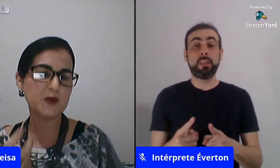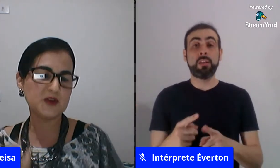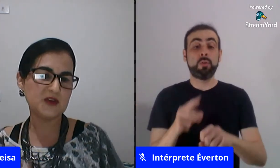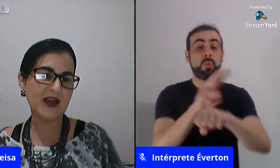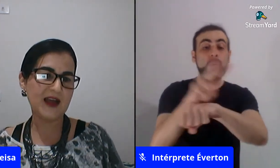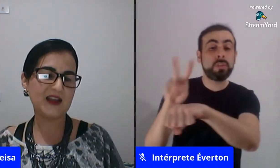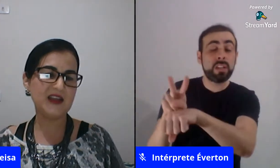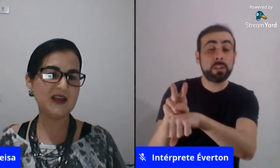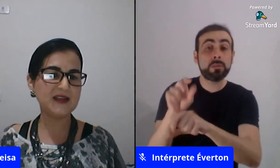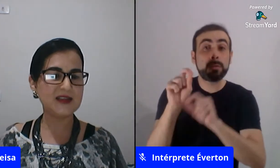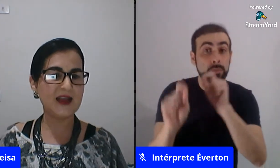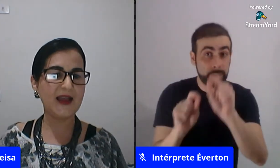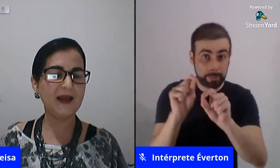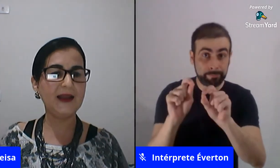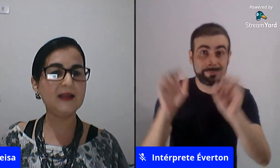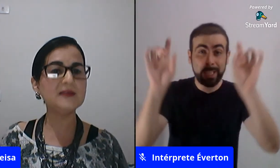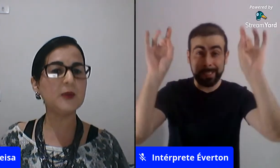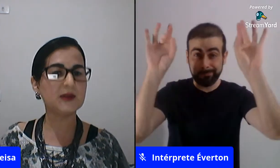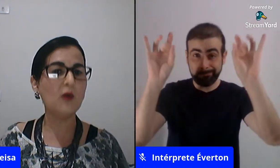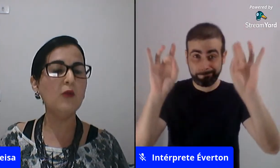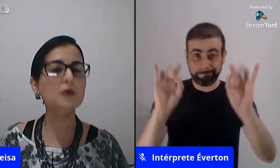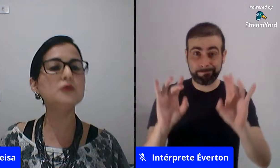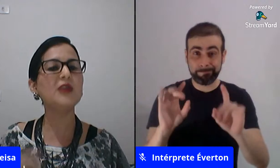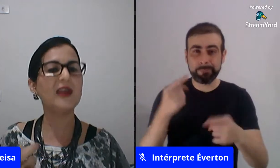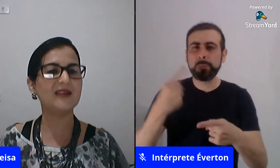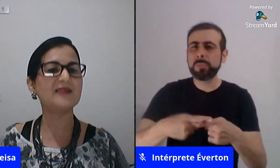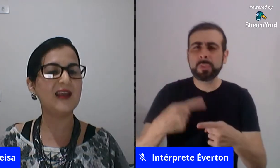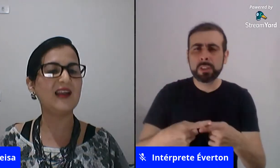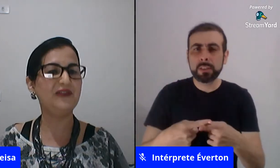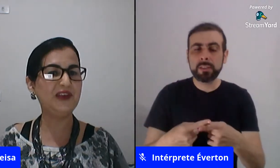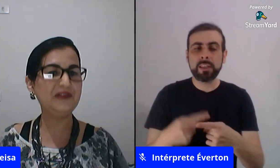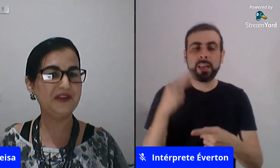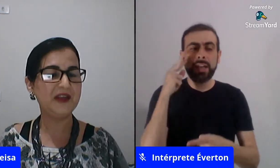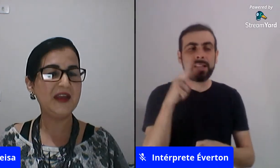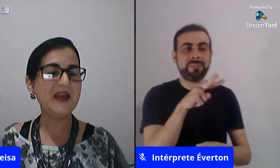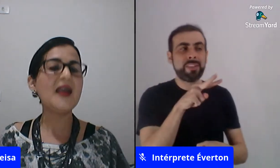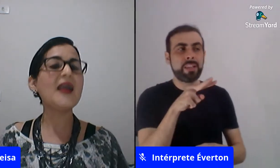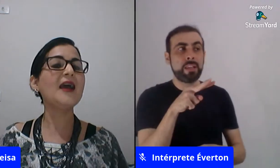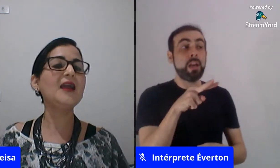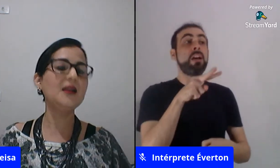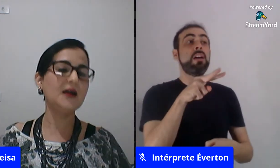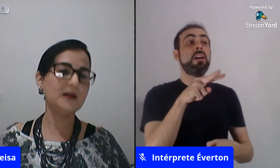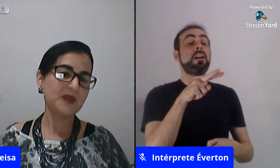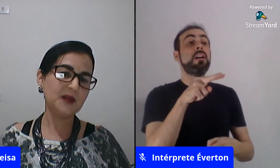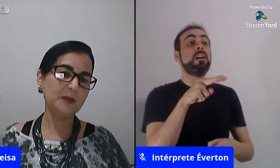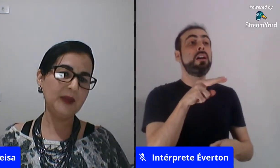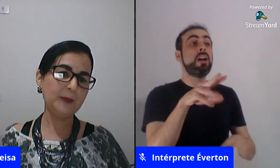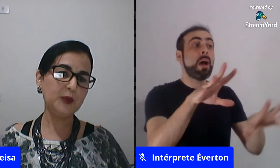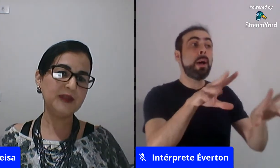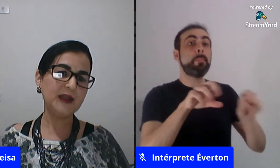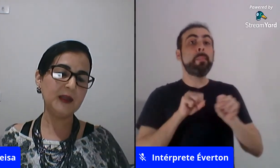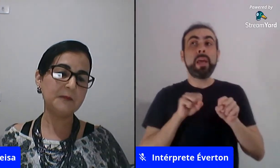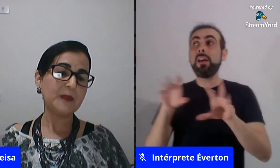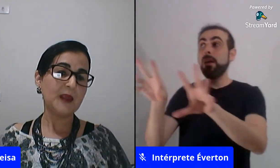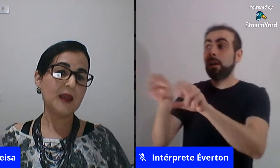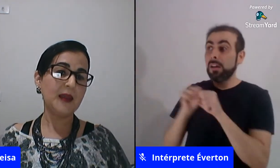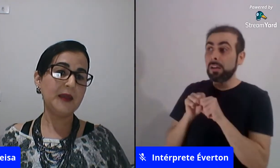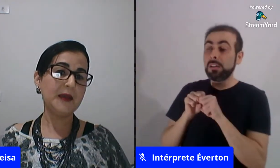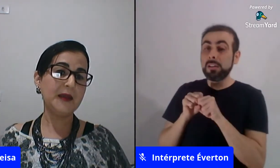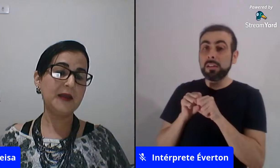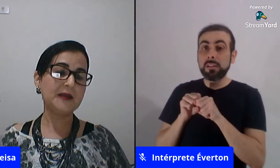brincadeira proporcionar a criança ela interpretar o mundo em que ela ela vive ela também poder